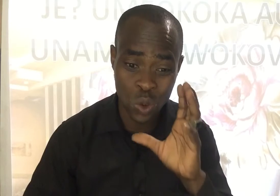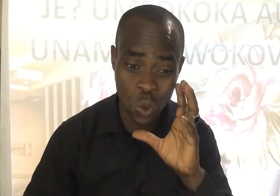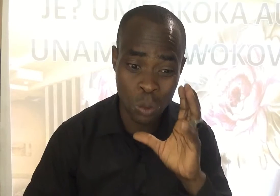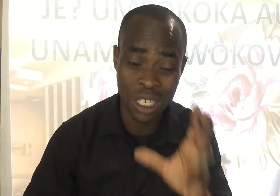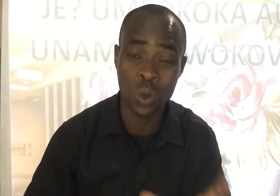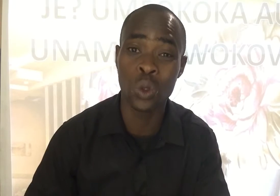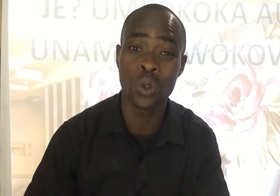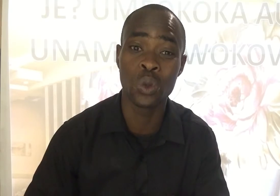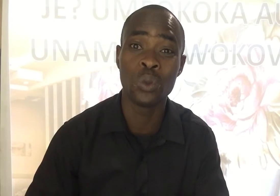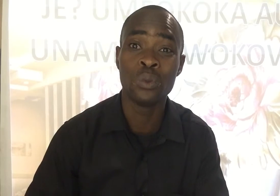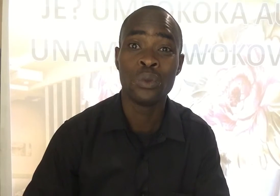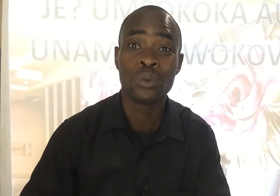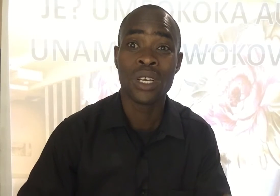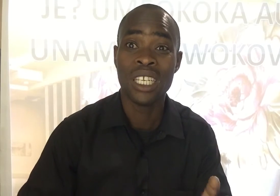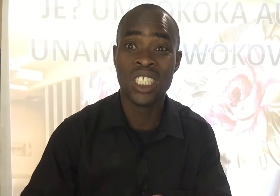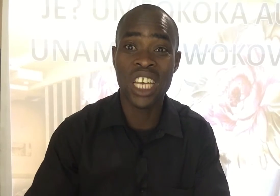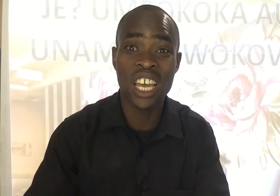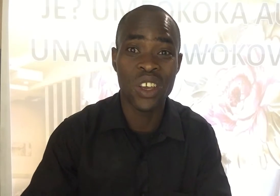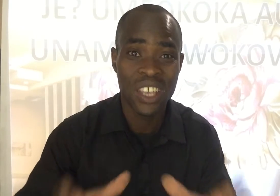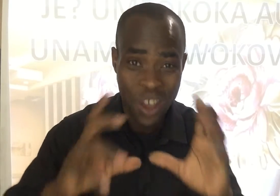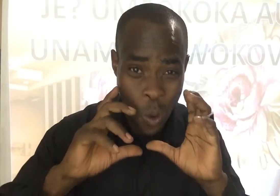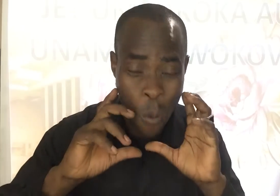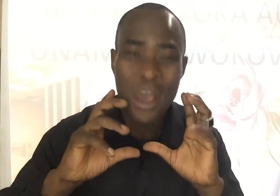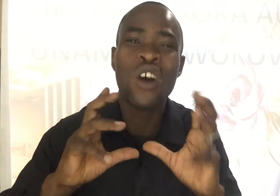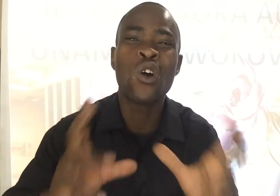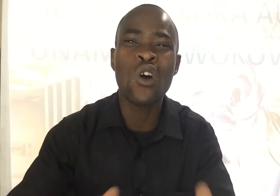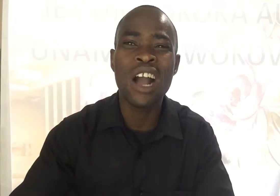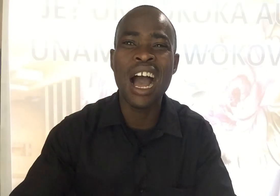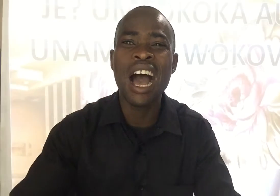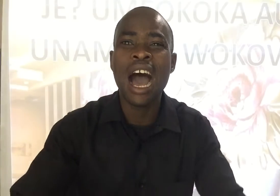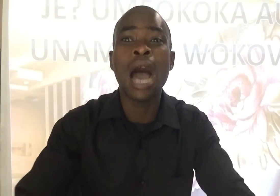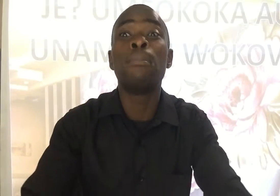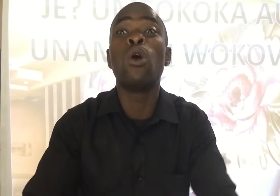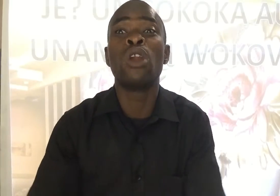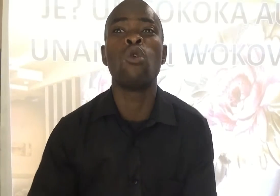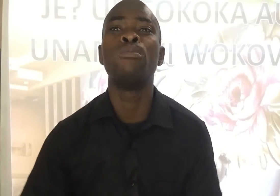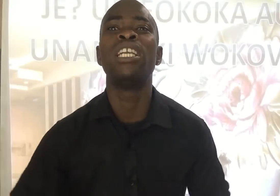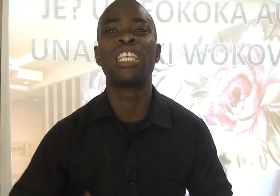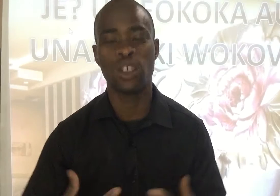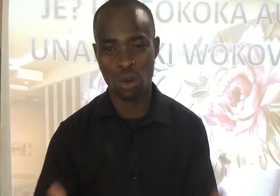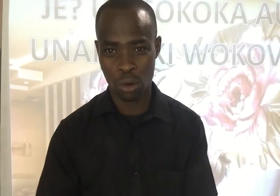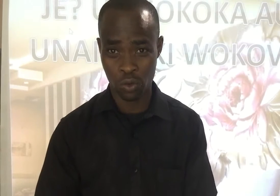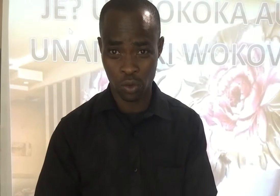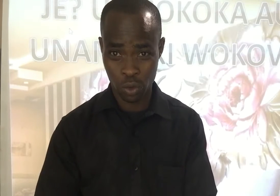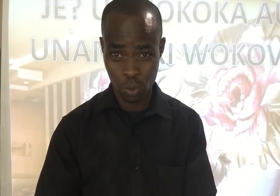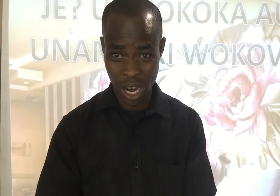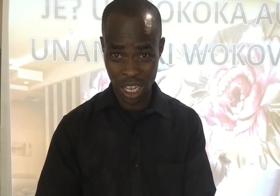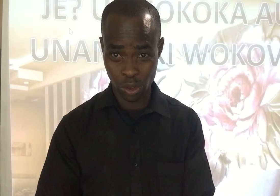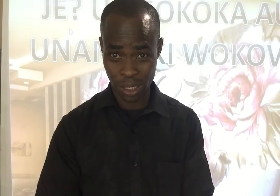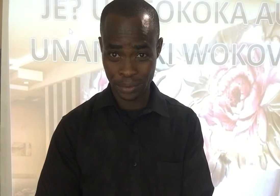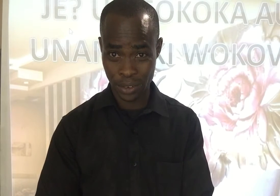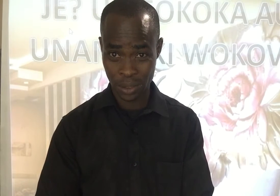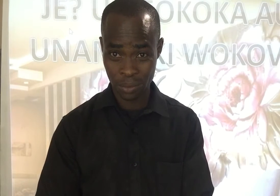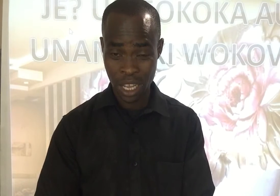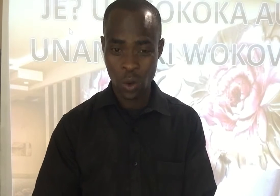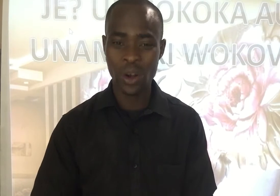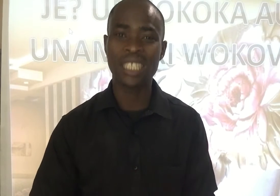sungumuza kuhuzu Je, umeokoka ama unaumiliki okovu, buwana Yesu wa sifiwe Kuna